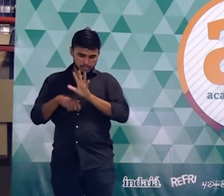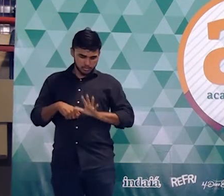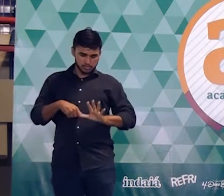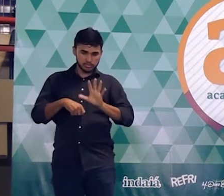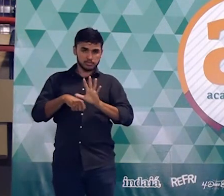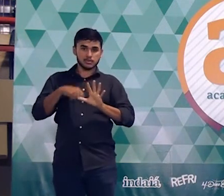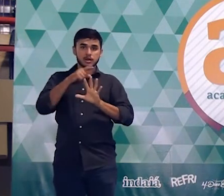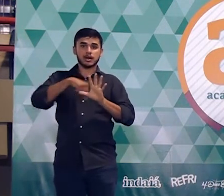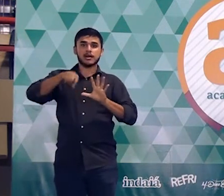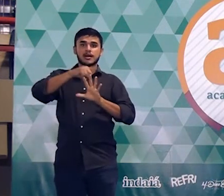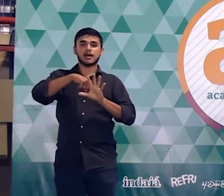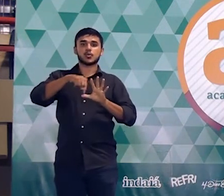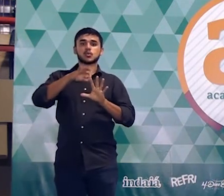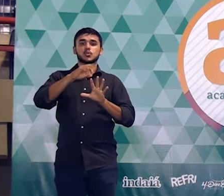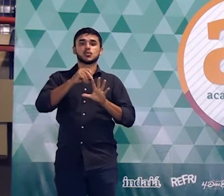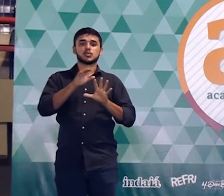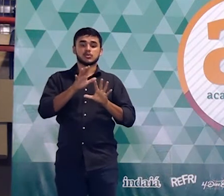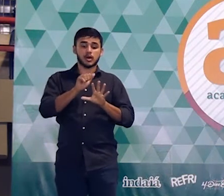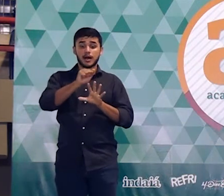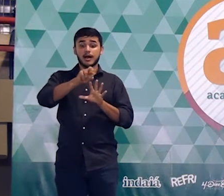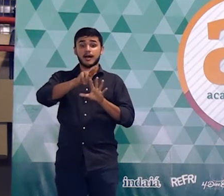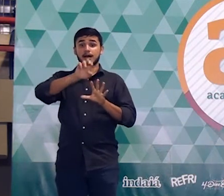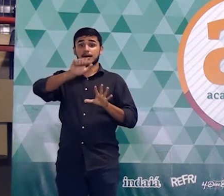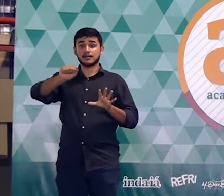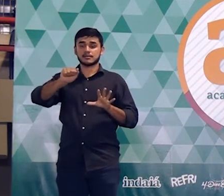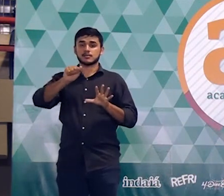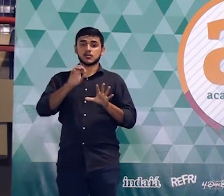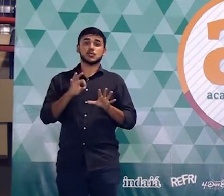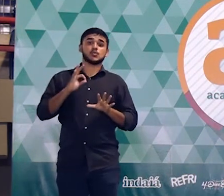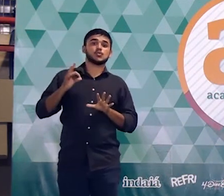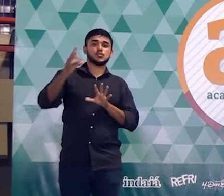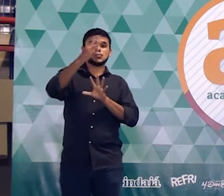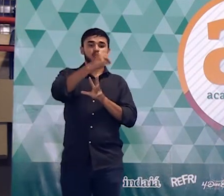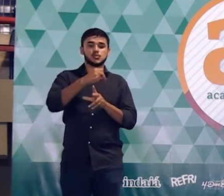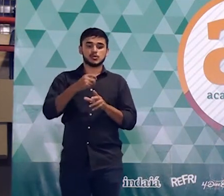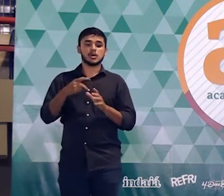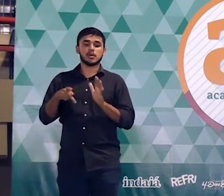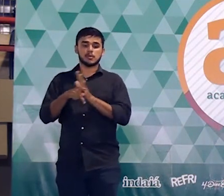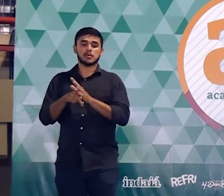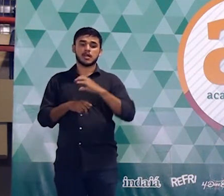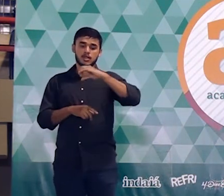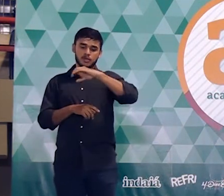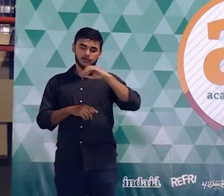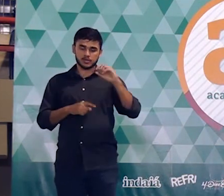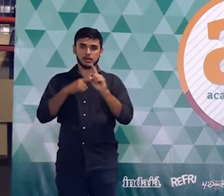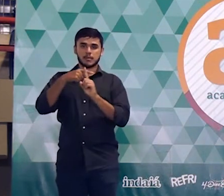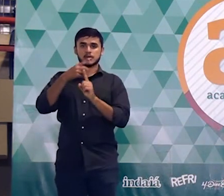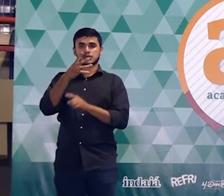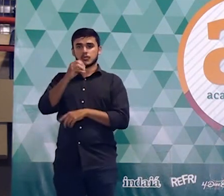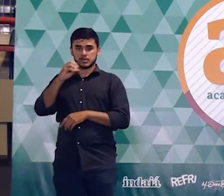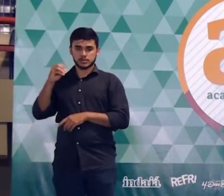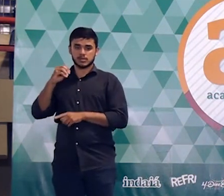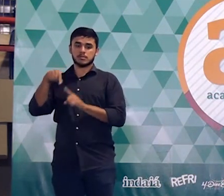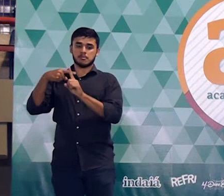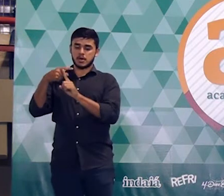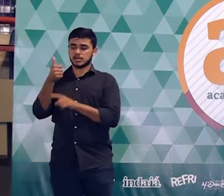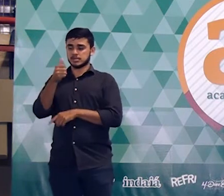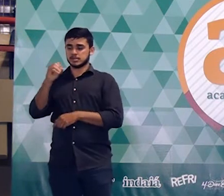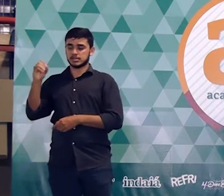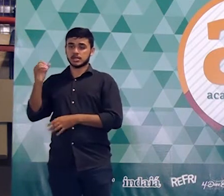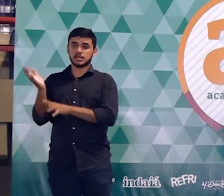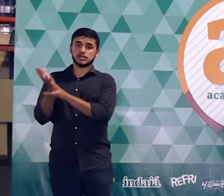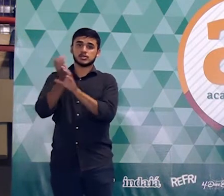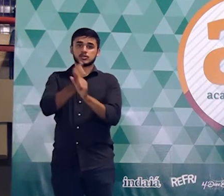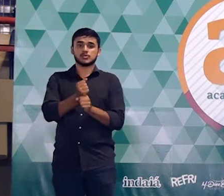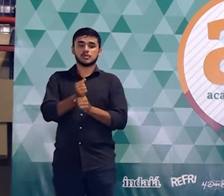círculo somei tudo porque o enunciado a questão pediu a área total que foi queimada somei tudo o resultado deu 1400 vezes